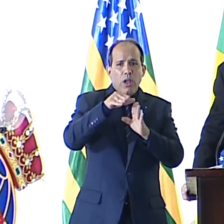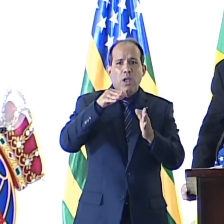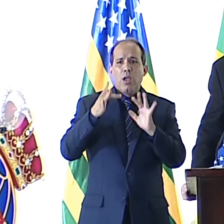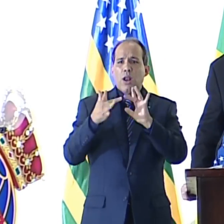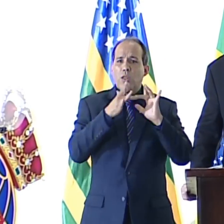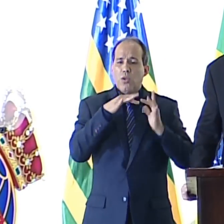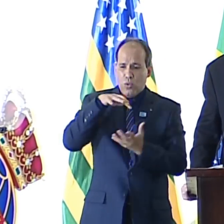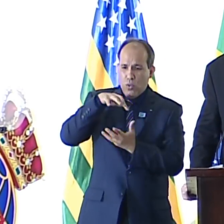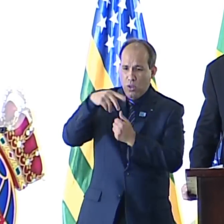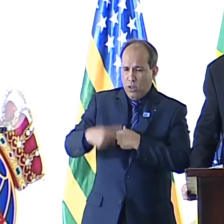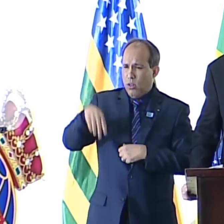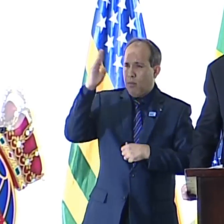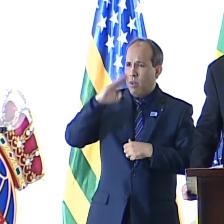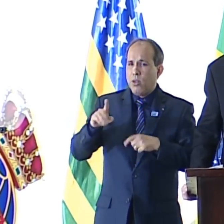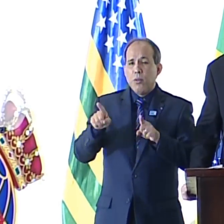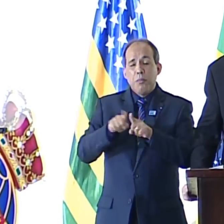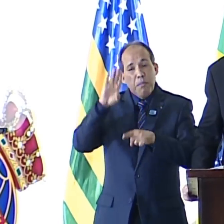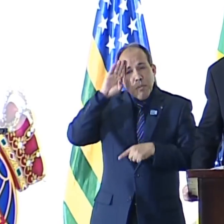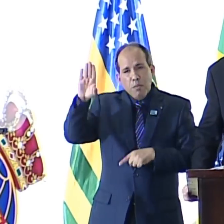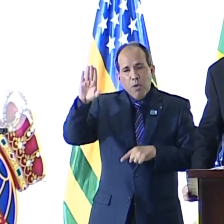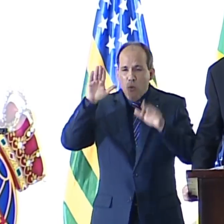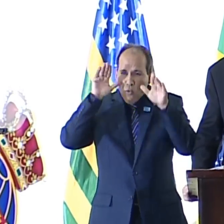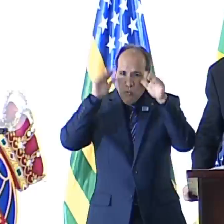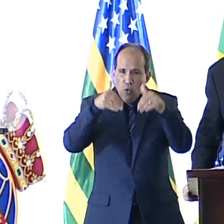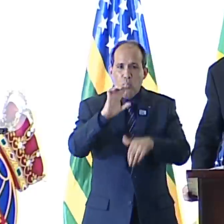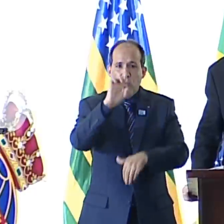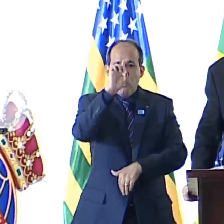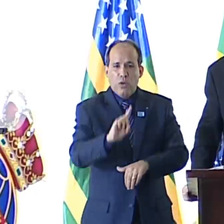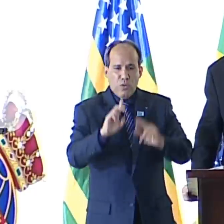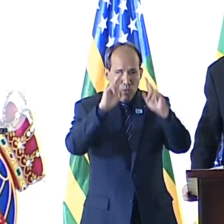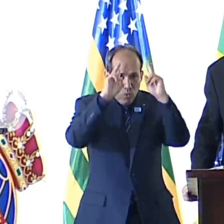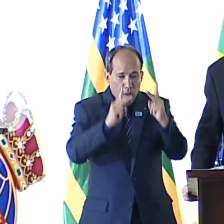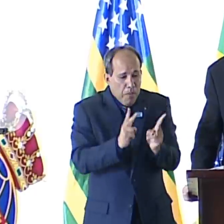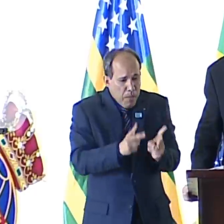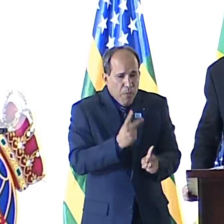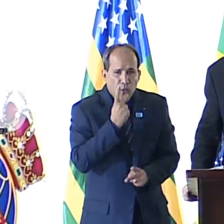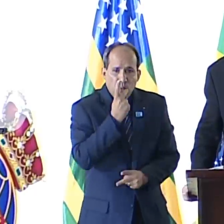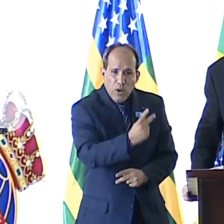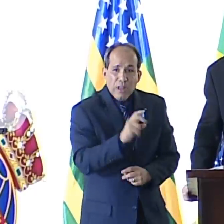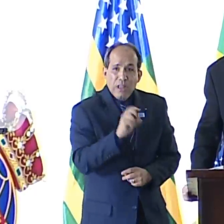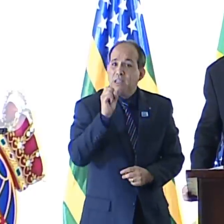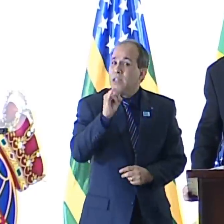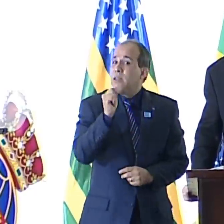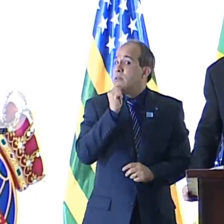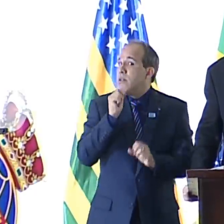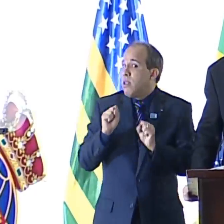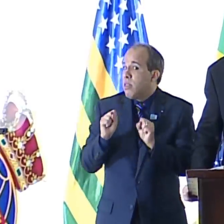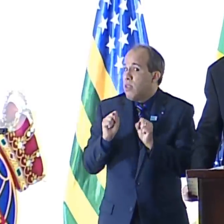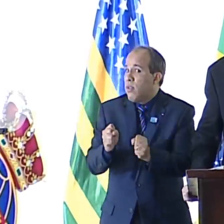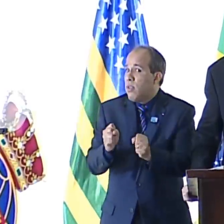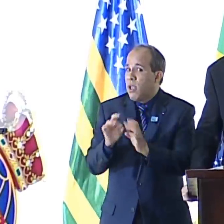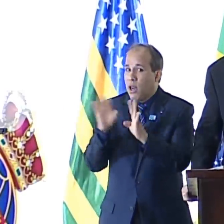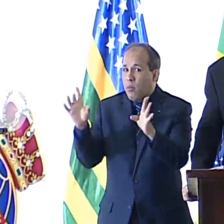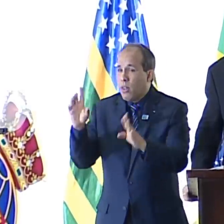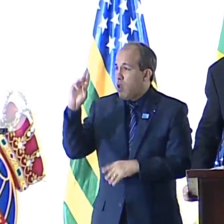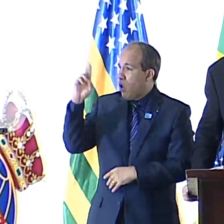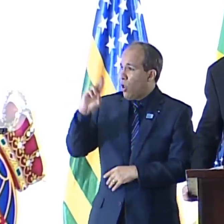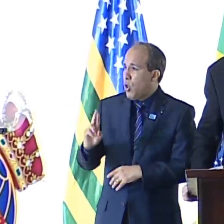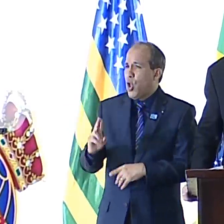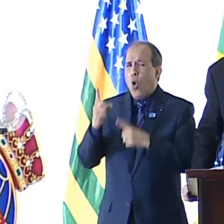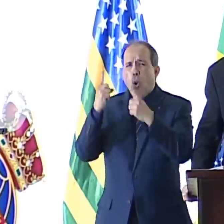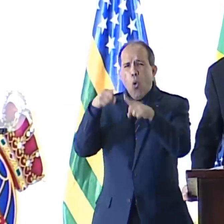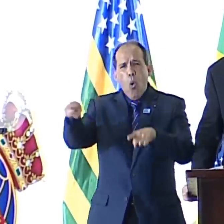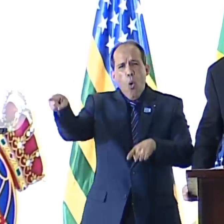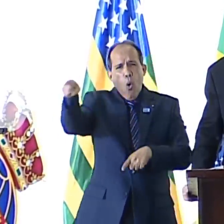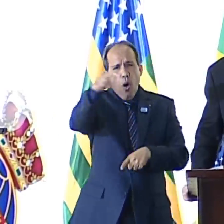Brasil, a prevalência dos direitos humanos, é disso que nós estamos falando. Se não defendemos a liberdade religiosa contra aqueles que